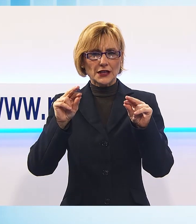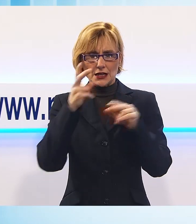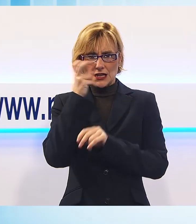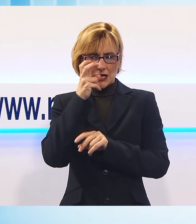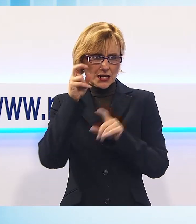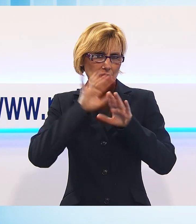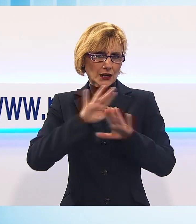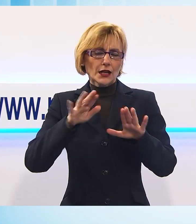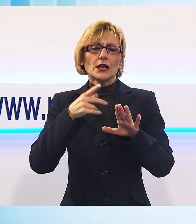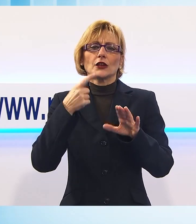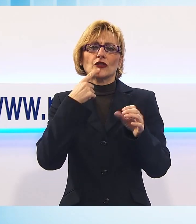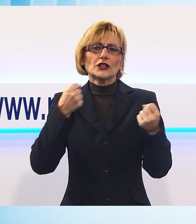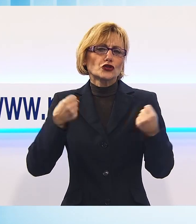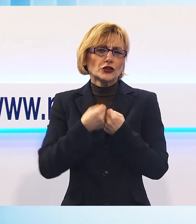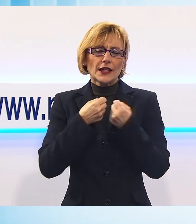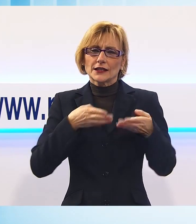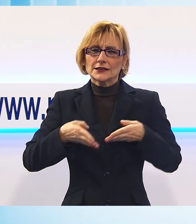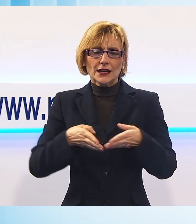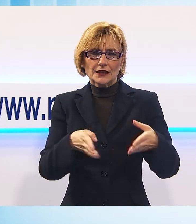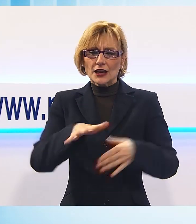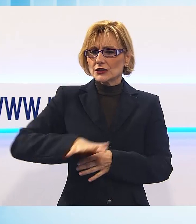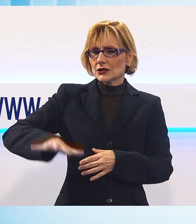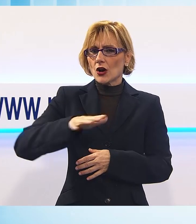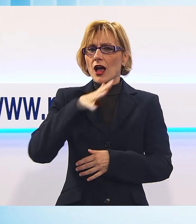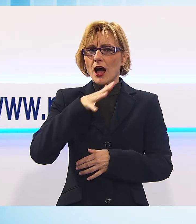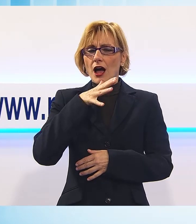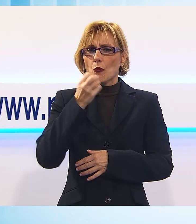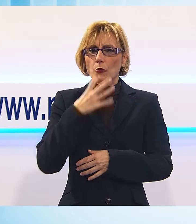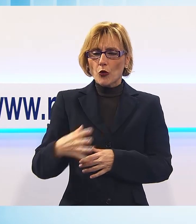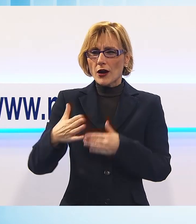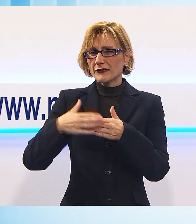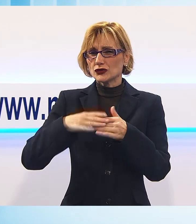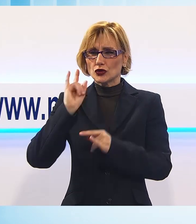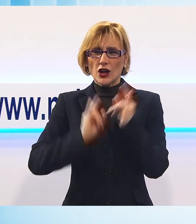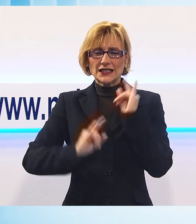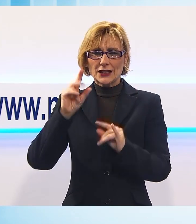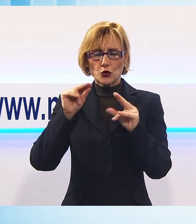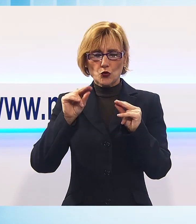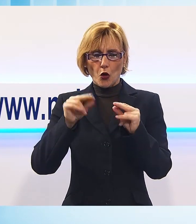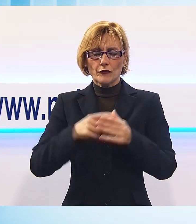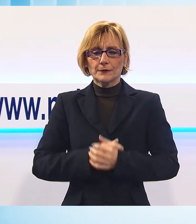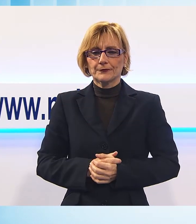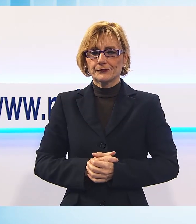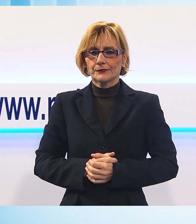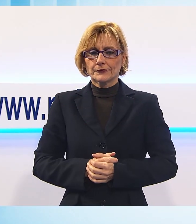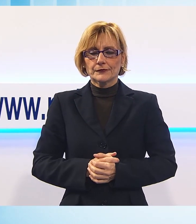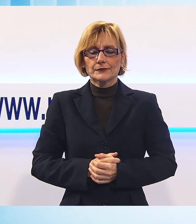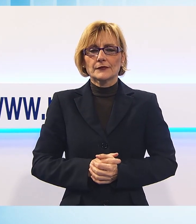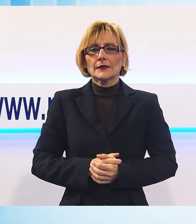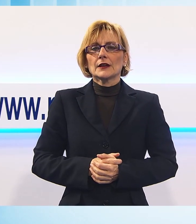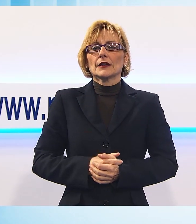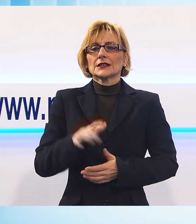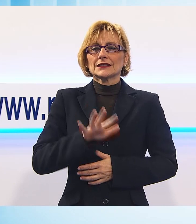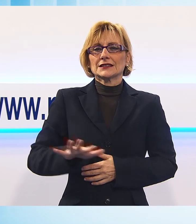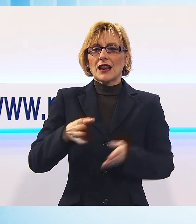che è avvenuto in località Acquabona. Siamo quasi alle porte di Castelnuovo Garfagnana. Paura sulla strada